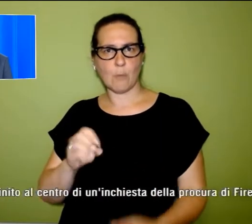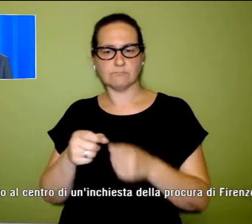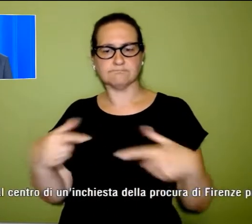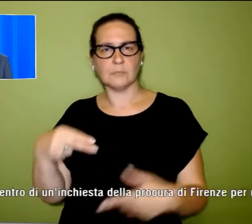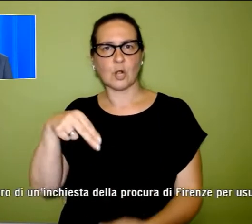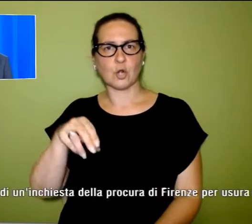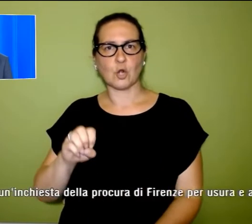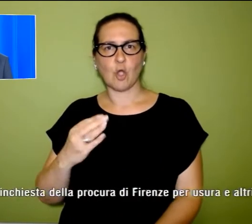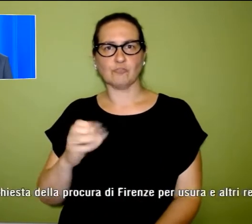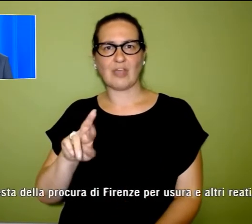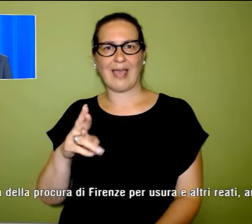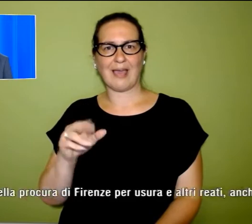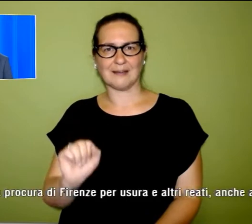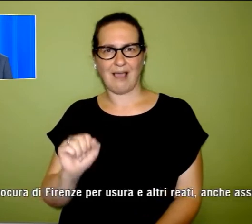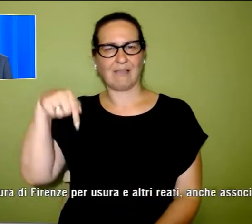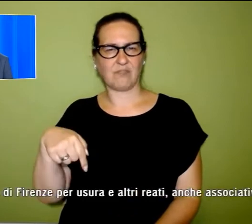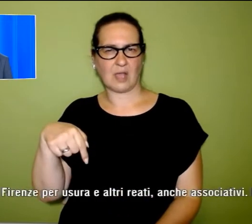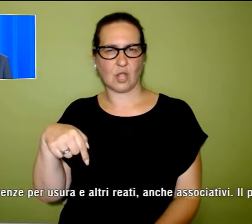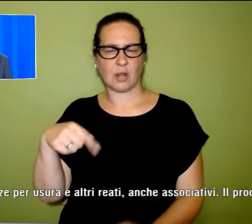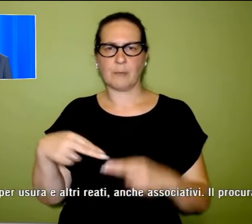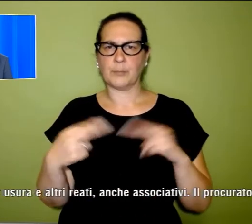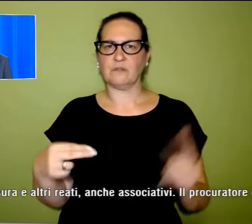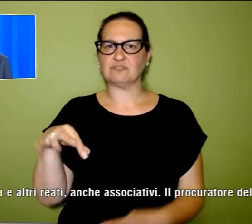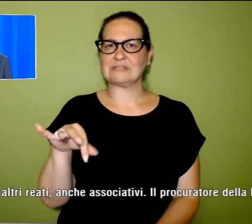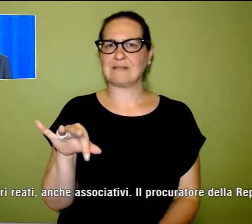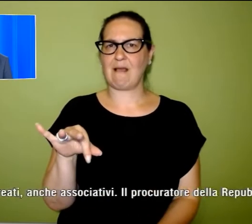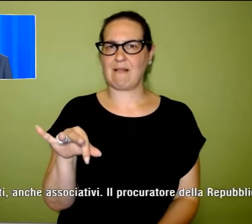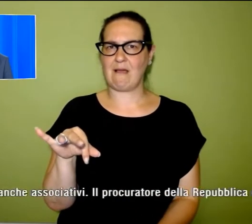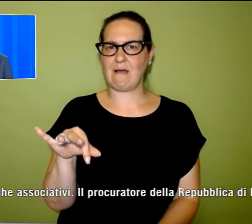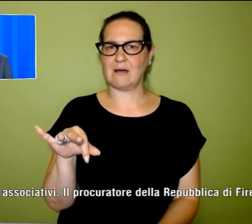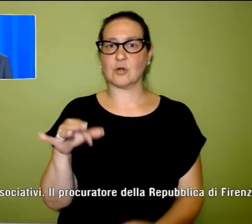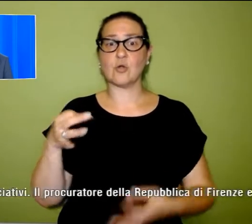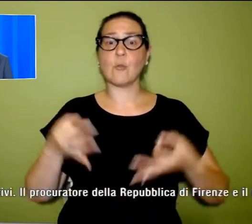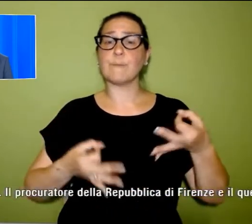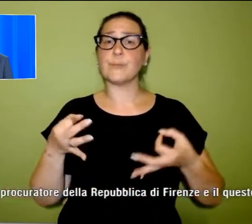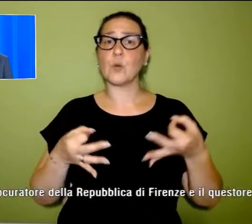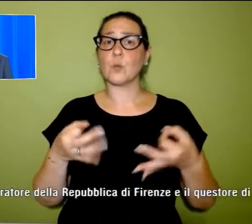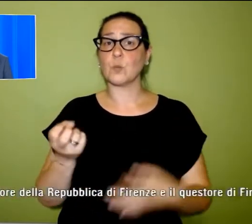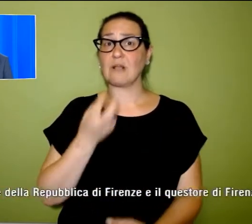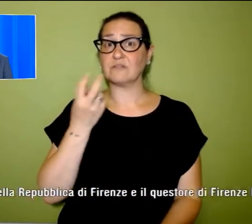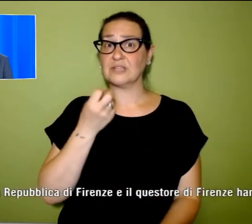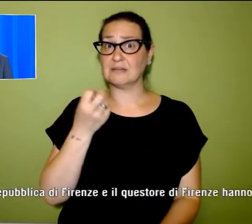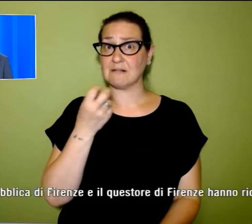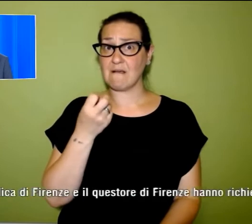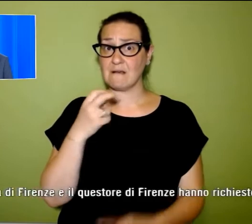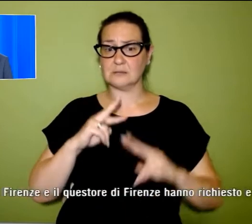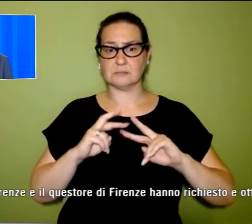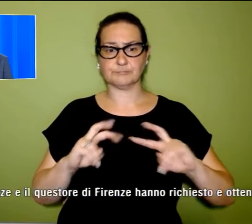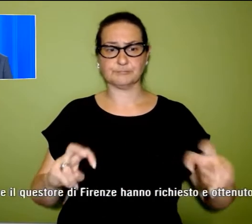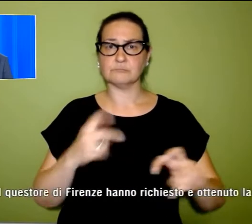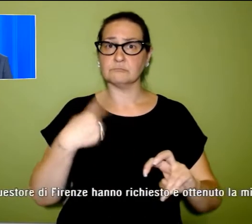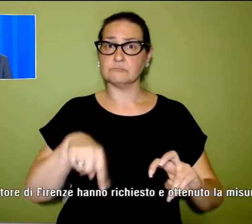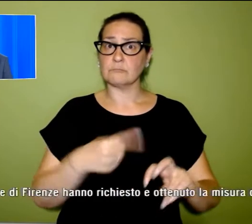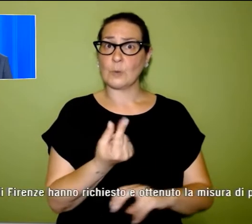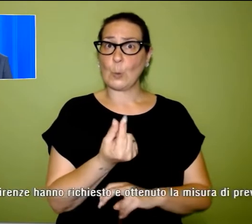Salerno, finito al centro di un'inchiesta della Procura di Firenze per usura ed altri reati, anche